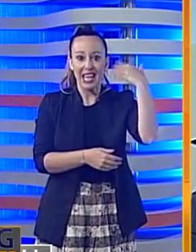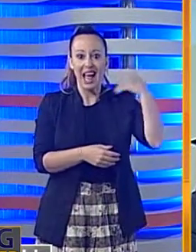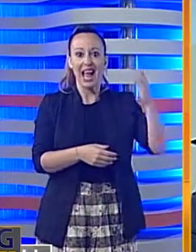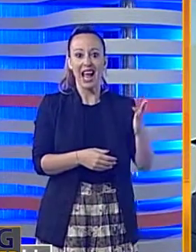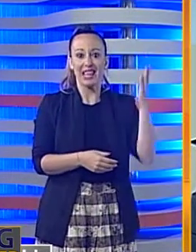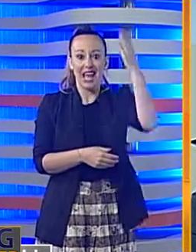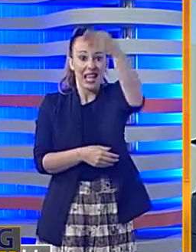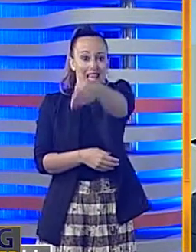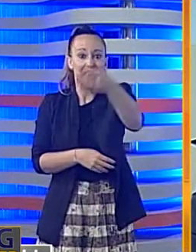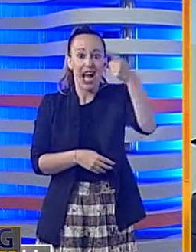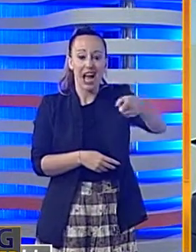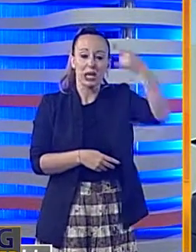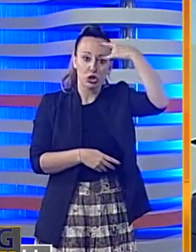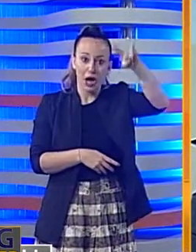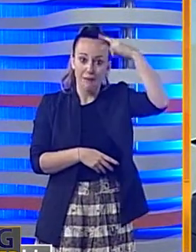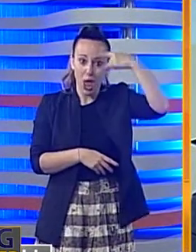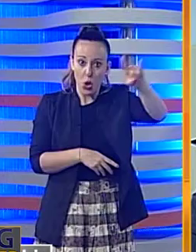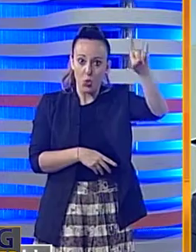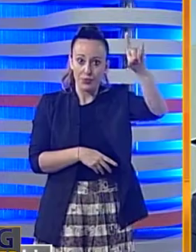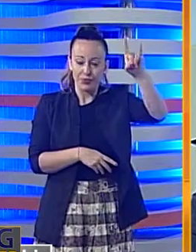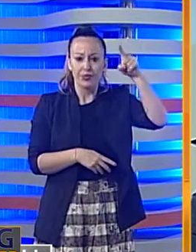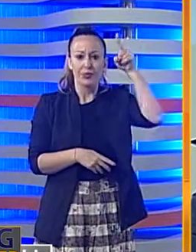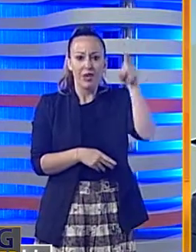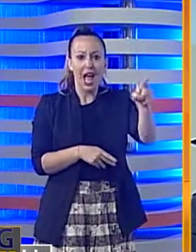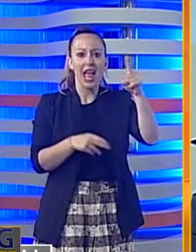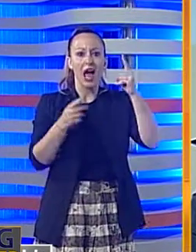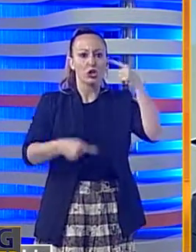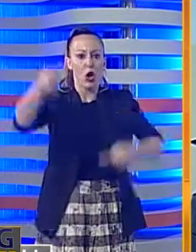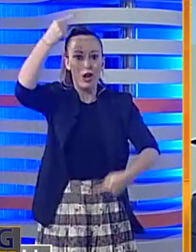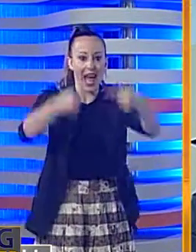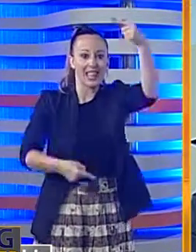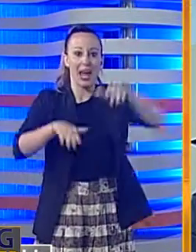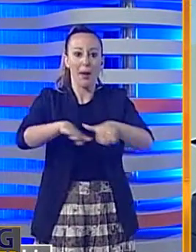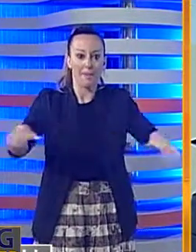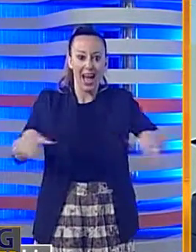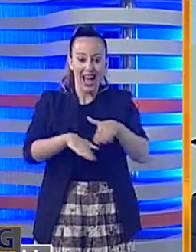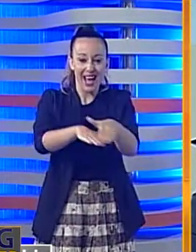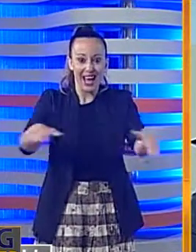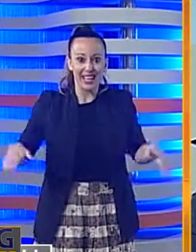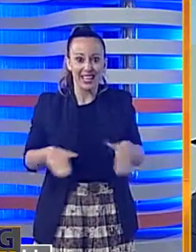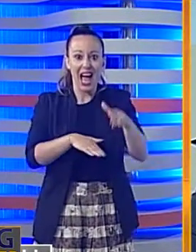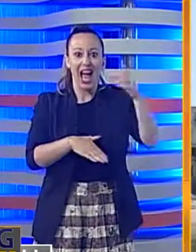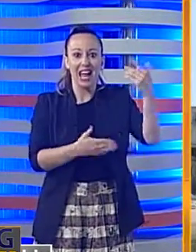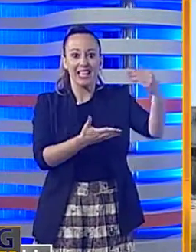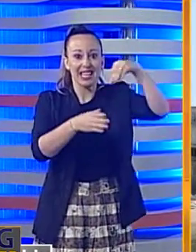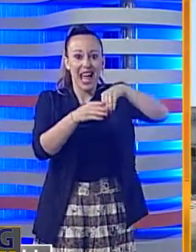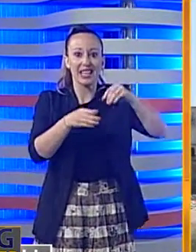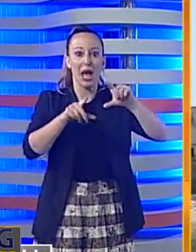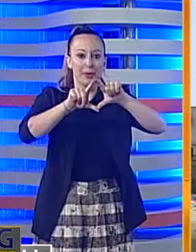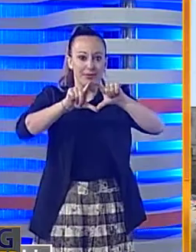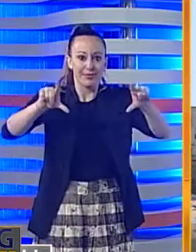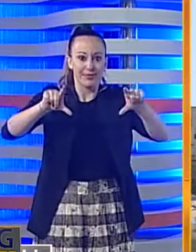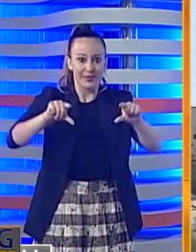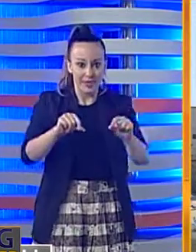Erano andati a Cefalù per trascorrere una giornata al mare portandosi dietro